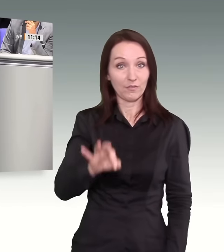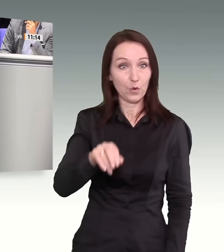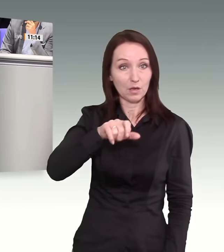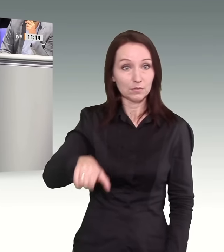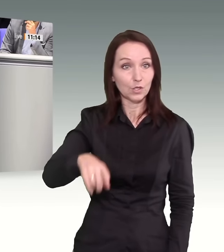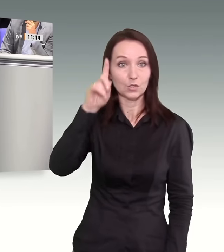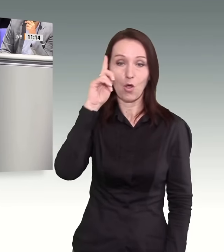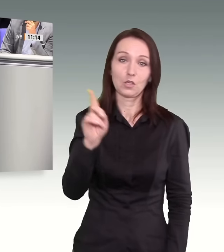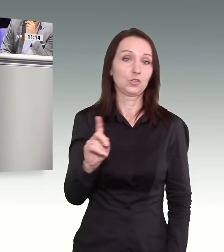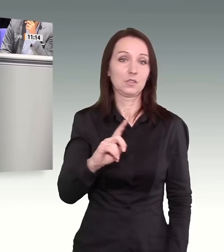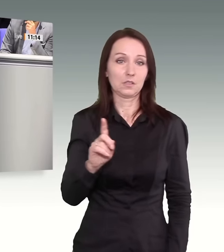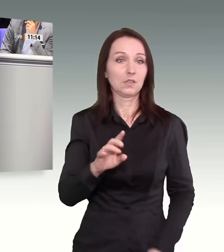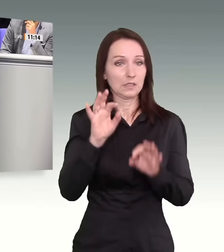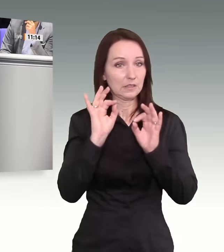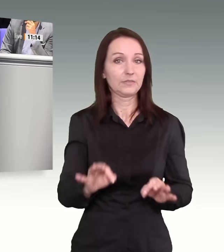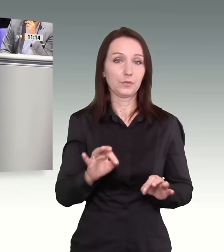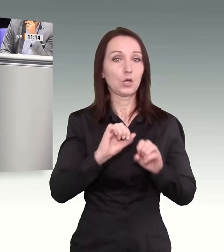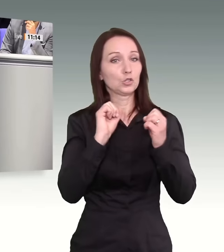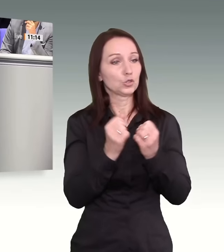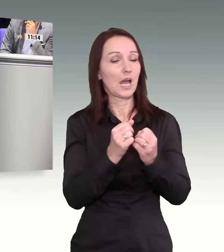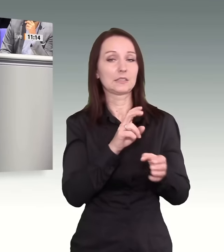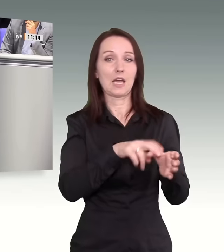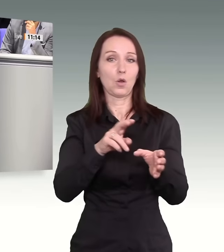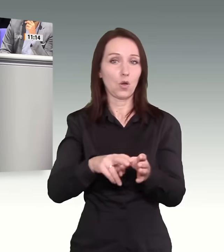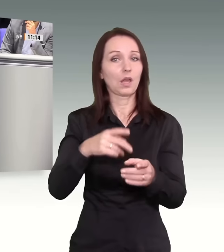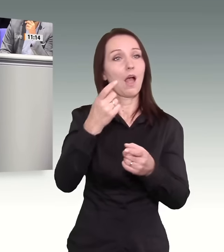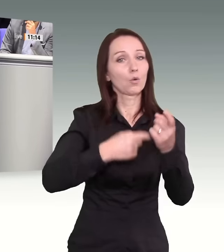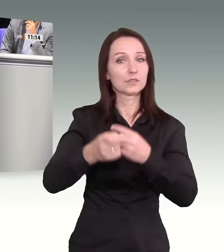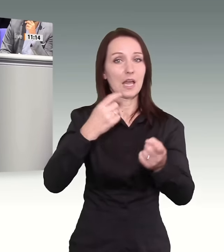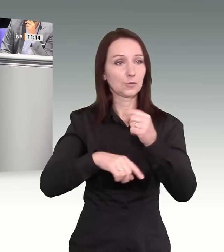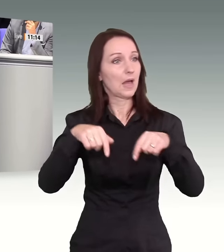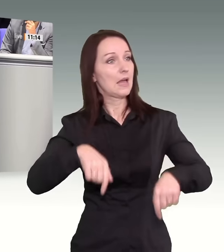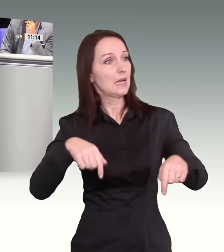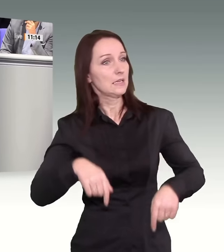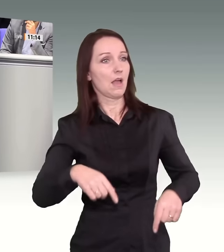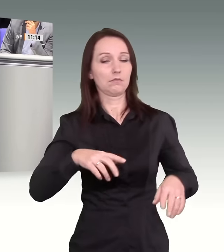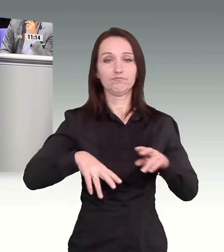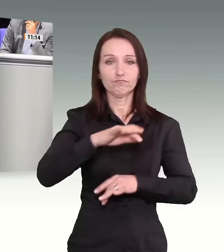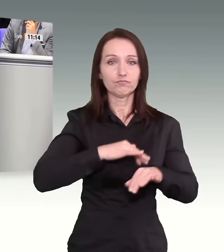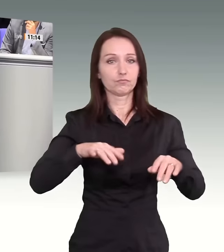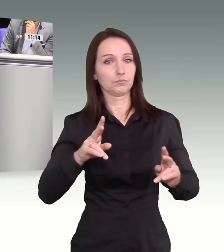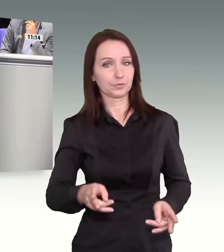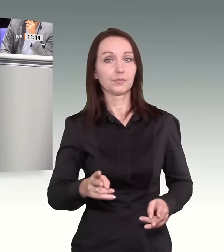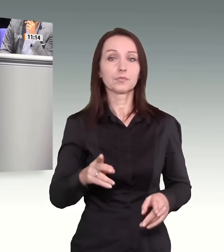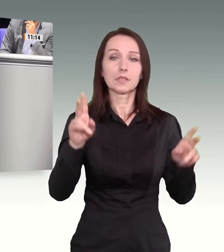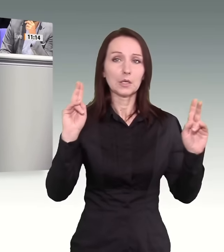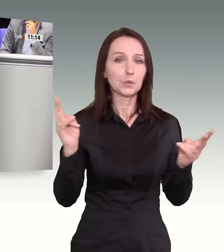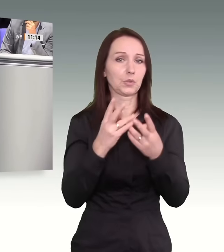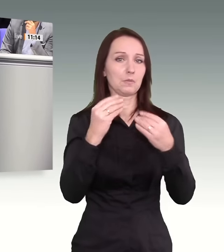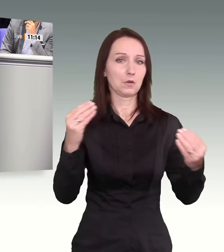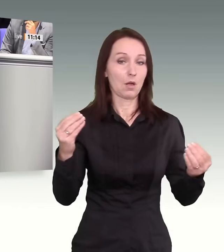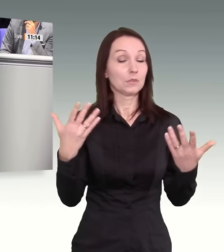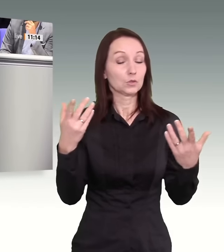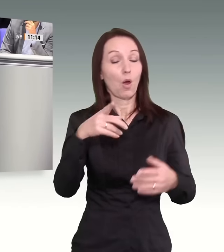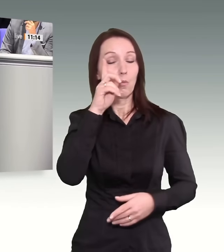die sich in der Bundesrepublik Deutschland aufhalten, gleichermaßen zu. Bundesverfassungsgericht. Wir Grünen